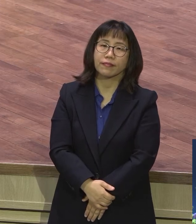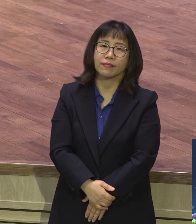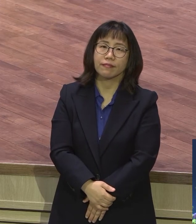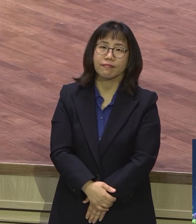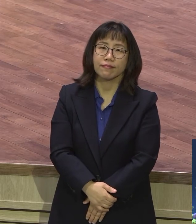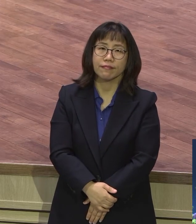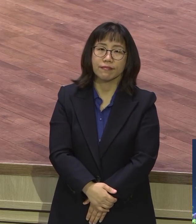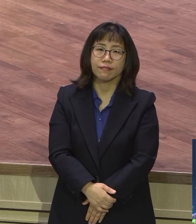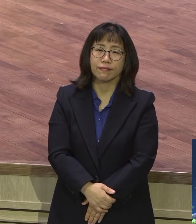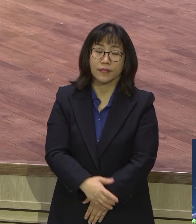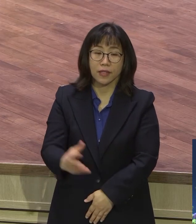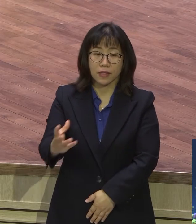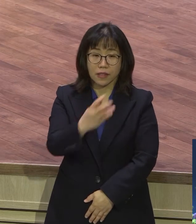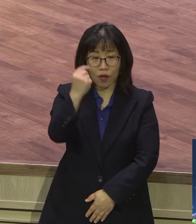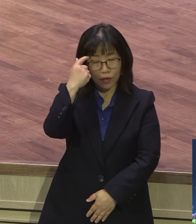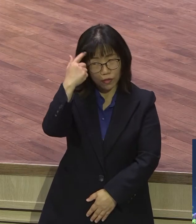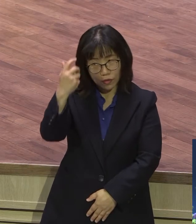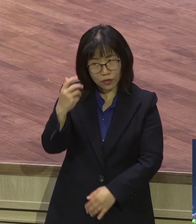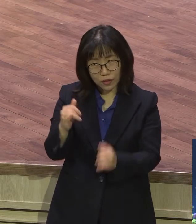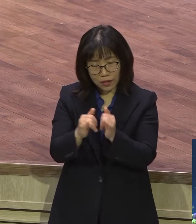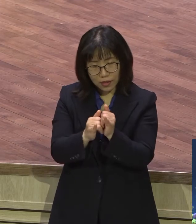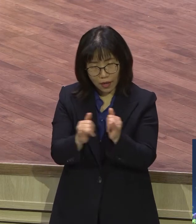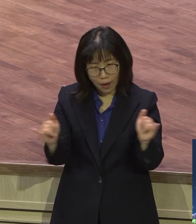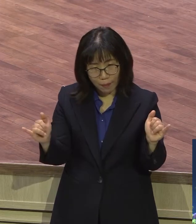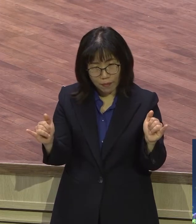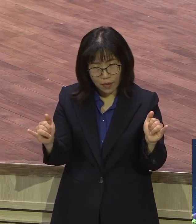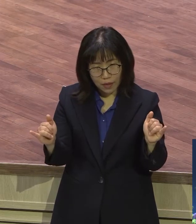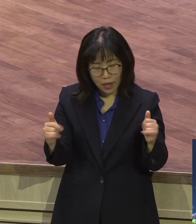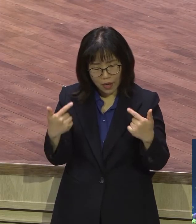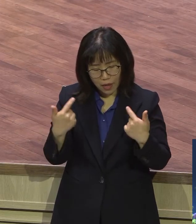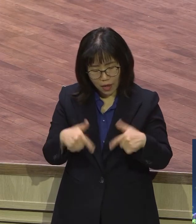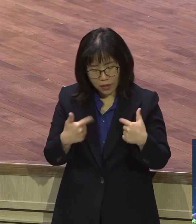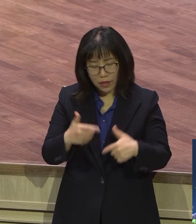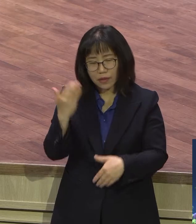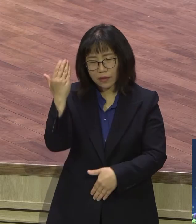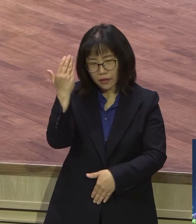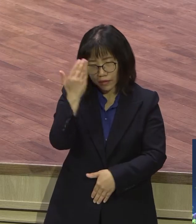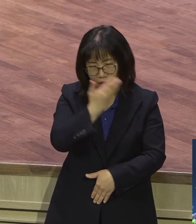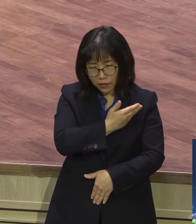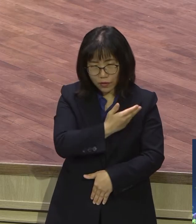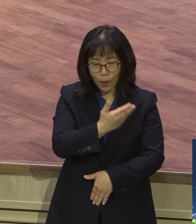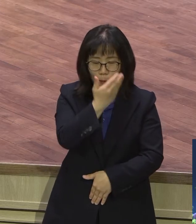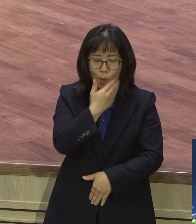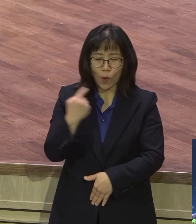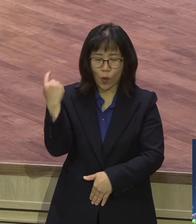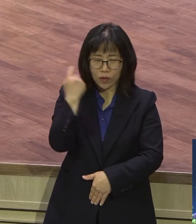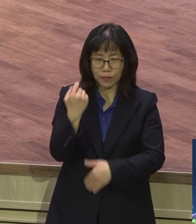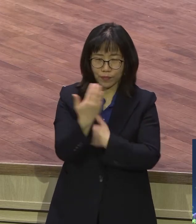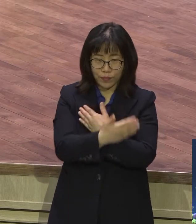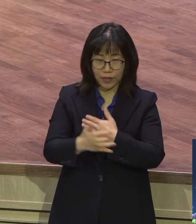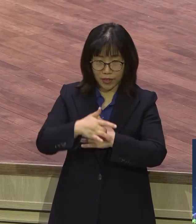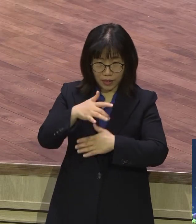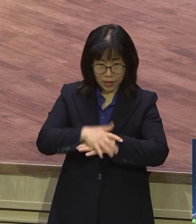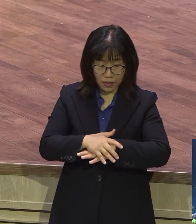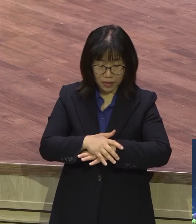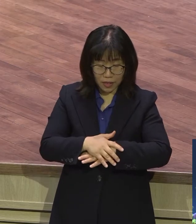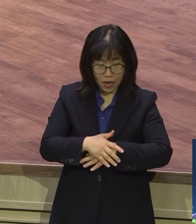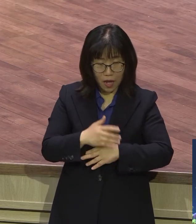성령의 사람은 그렇습니다 성령 충만한 복음 체질은요 만나면 특징이 편안합니다